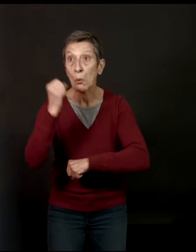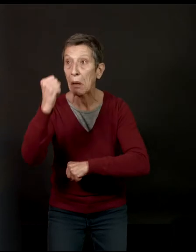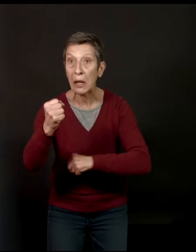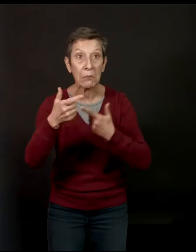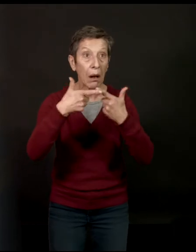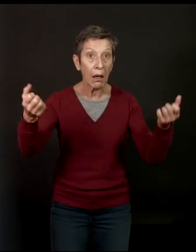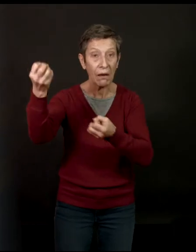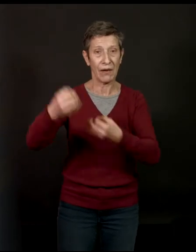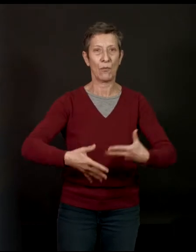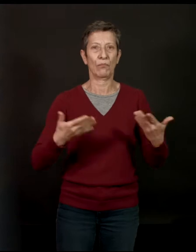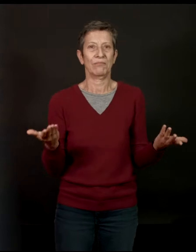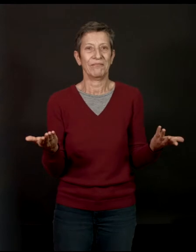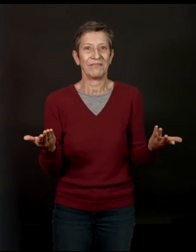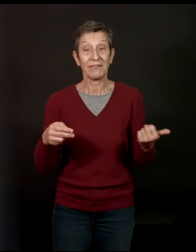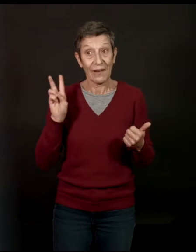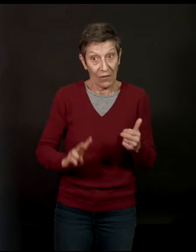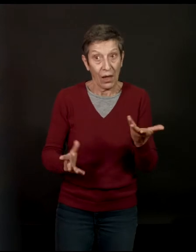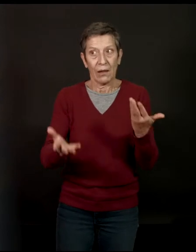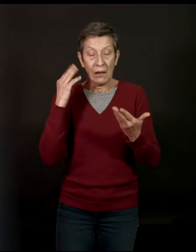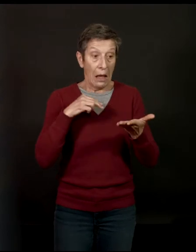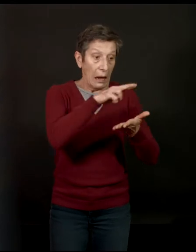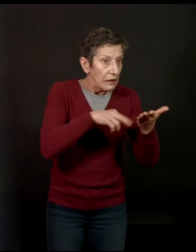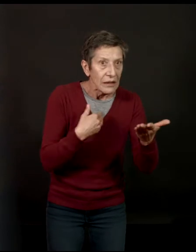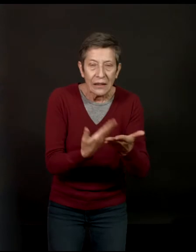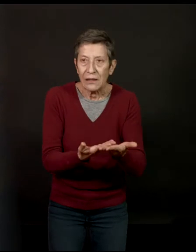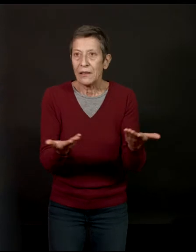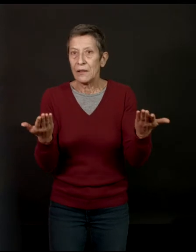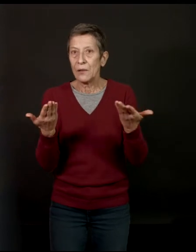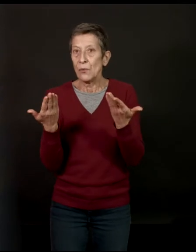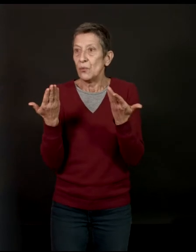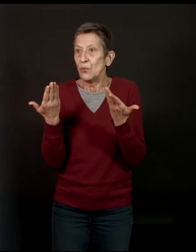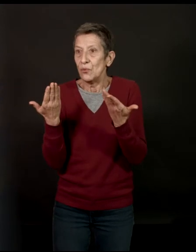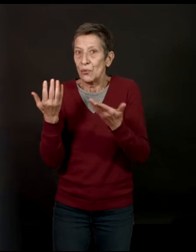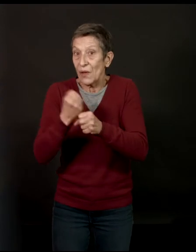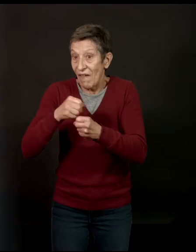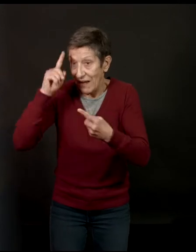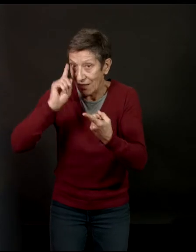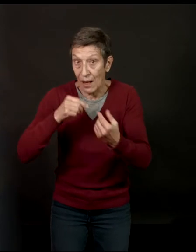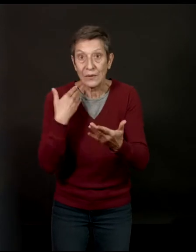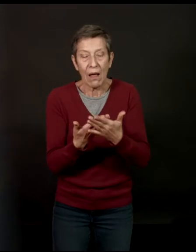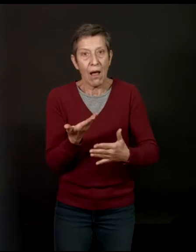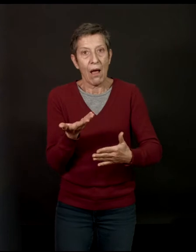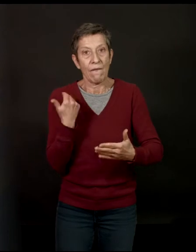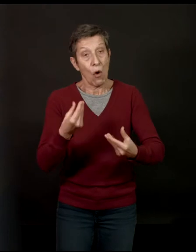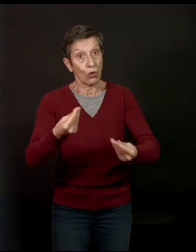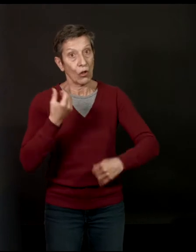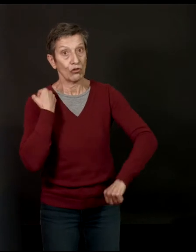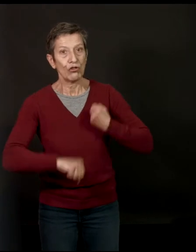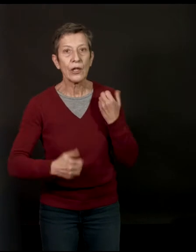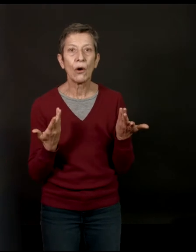Et donc, c'était les lire, les faire. Il y avait un côté gênant. Et c'est marrant, d'ailleurs, parce que dans l